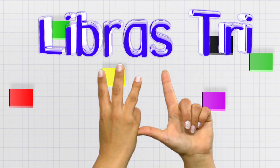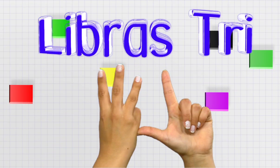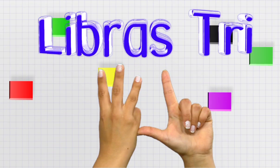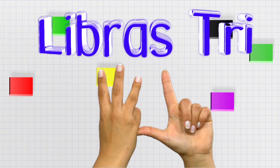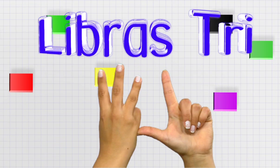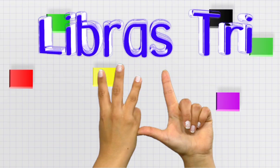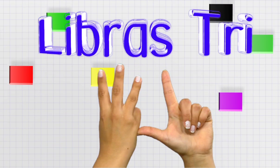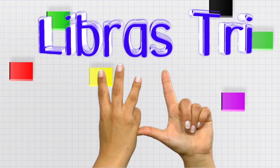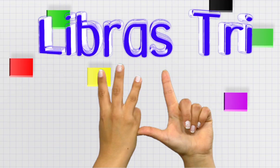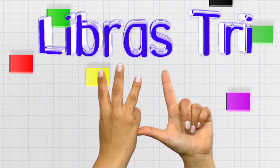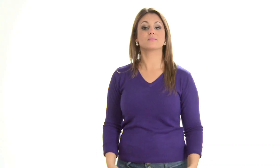Librastri